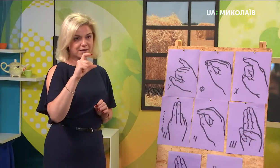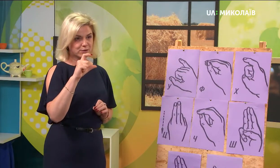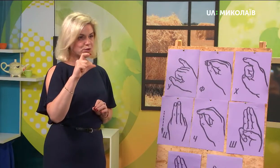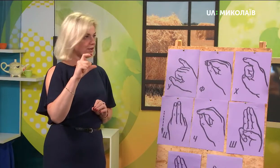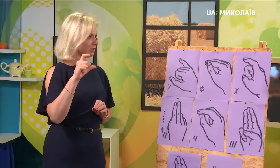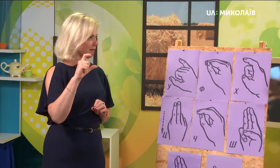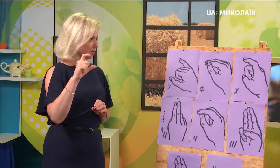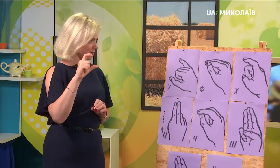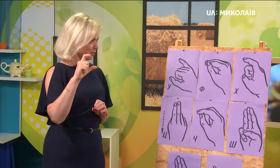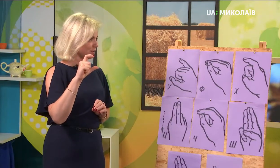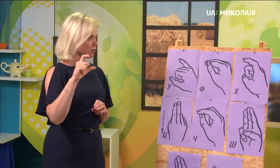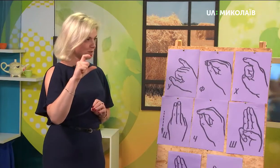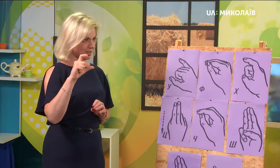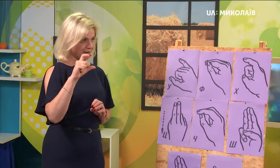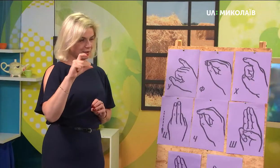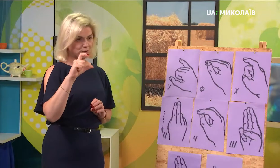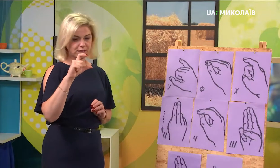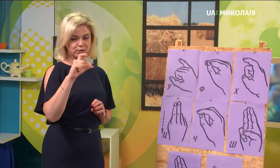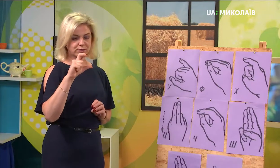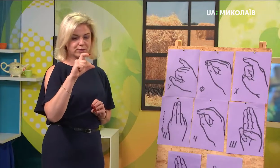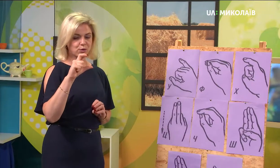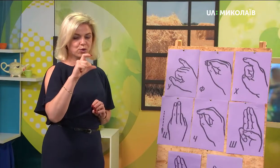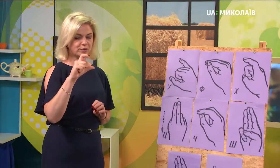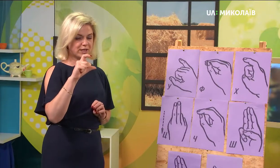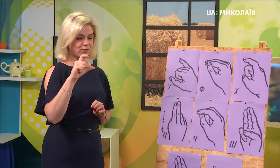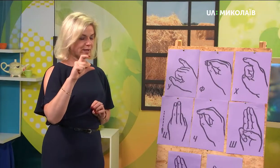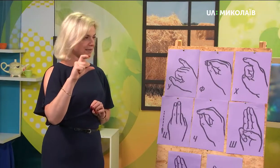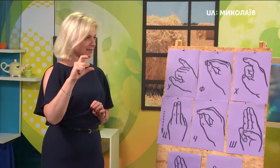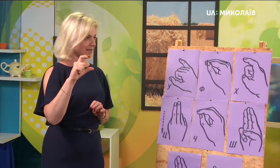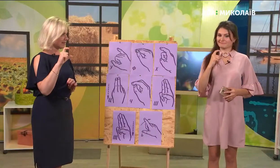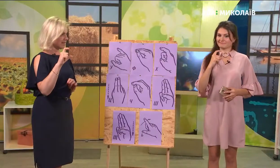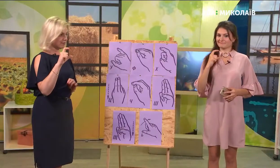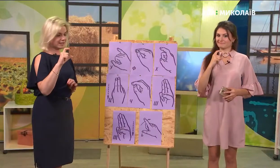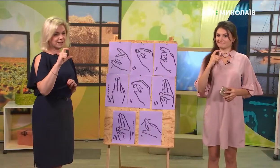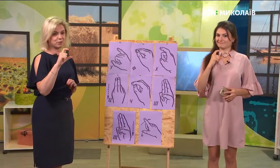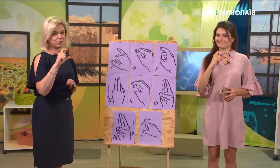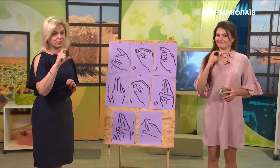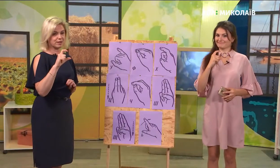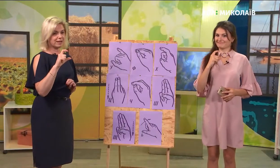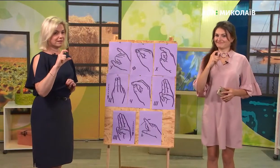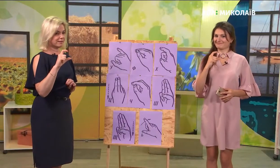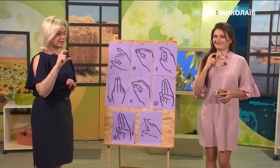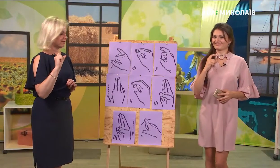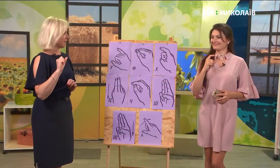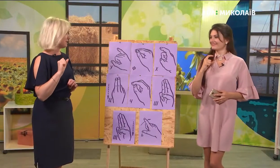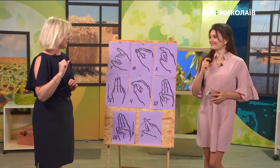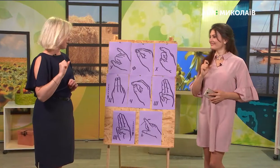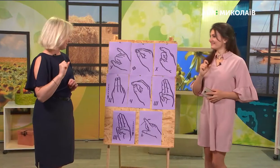трошки вона показується в русі. Ну, так от, рухом таким вперед-назад, таким легким рухом кінцівки.